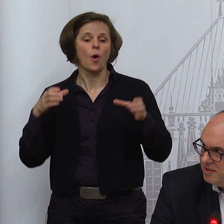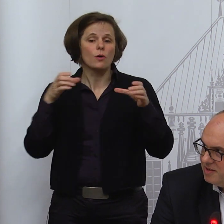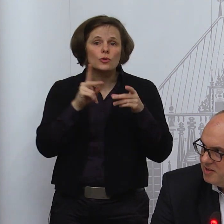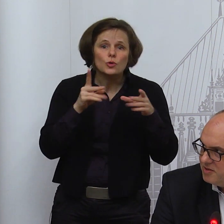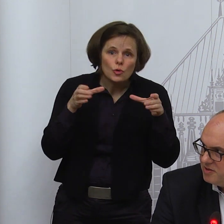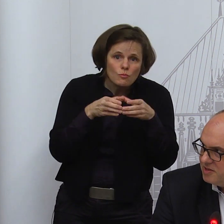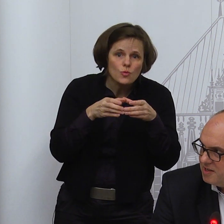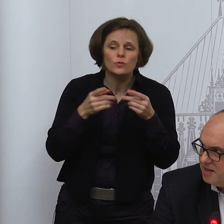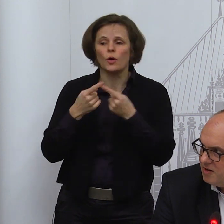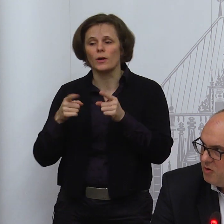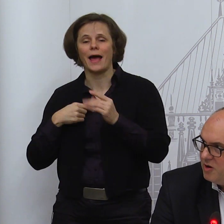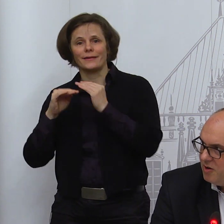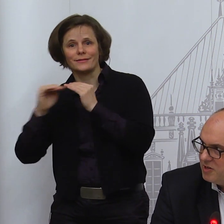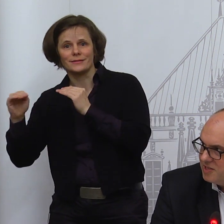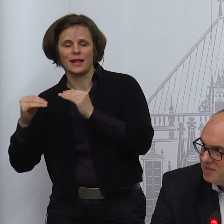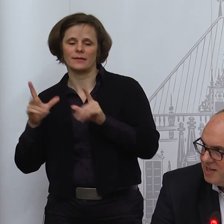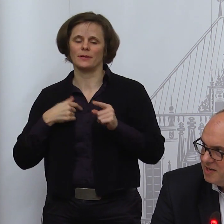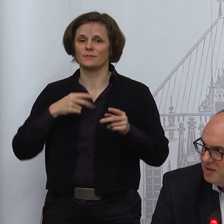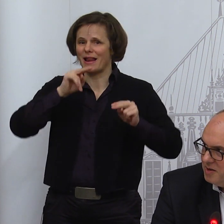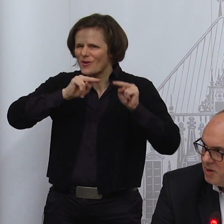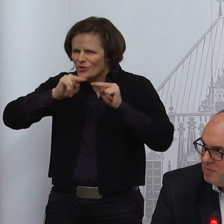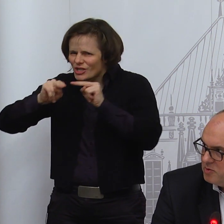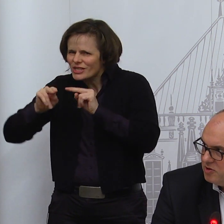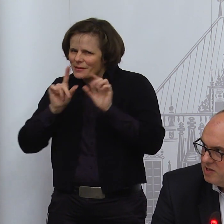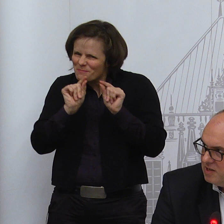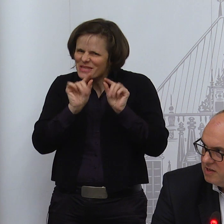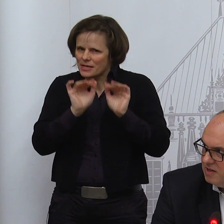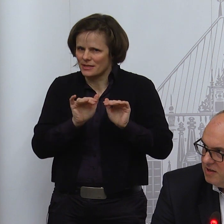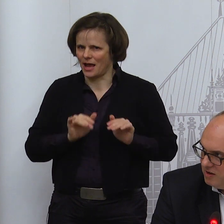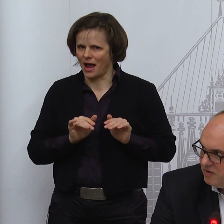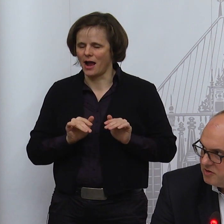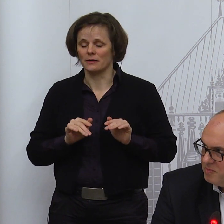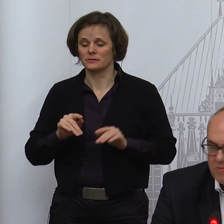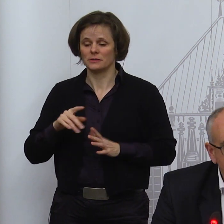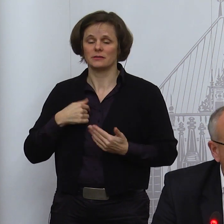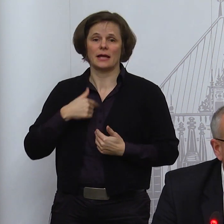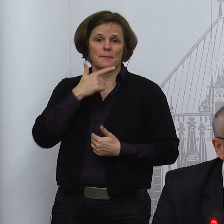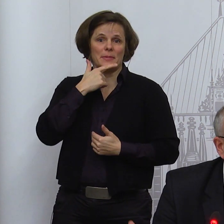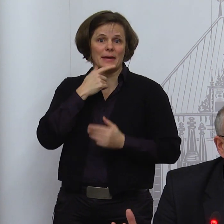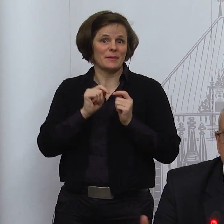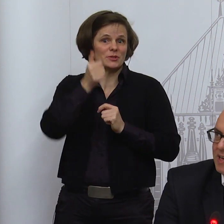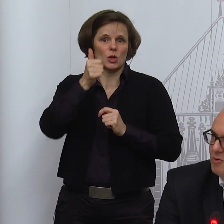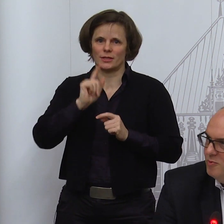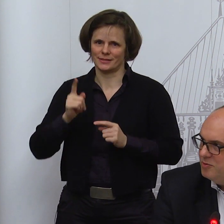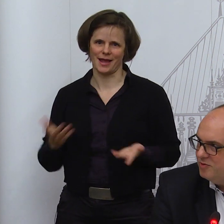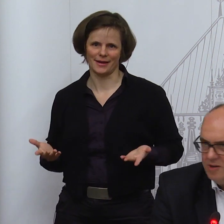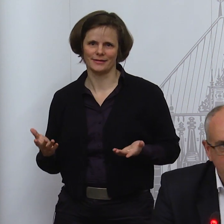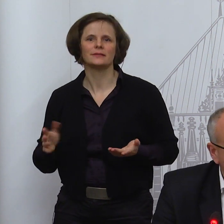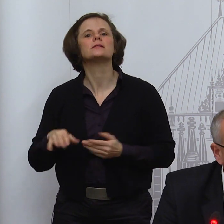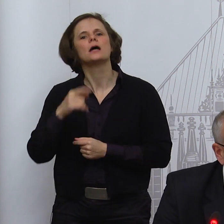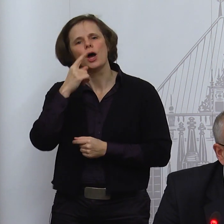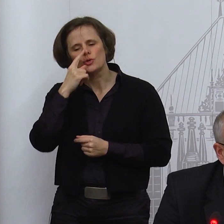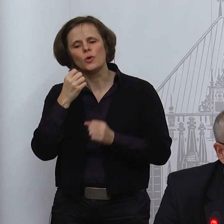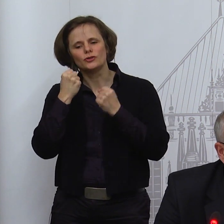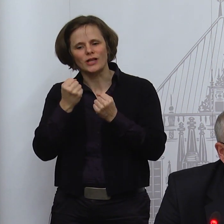Das ist sozusagen keine Bremer Besonderheit. Hier fällt es noch manchmal stärker auf, weil es zwei Kommunen nur gibt